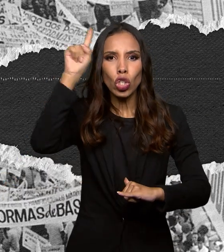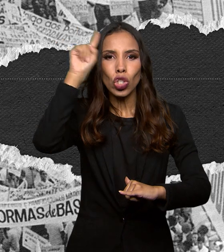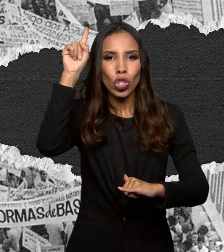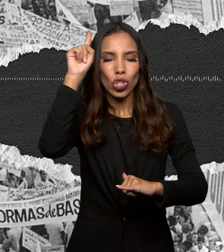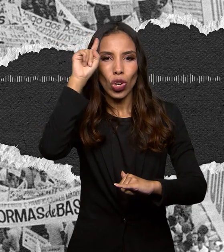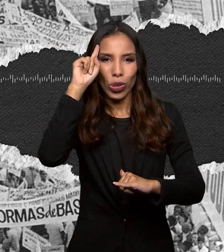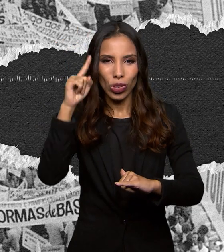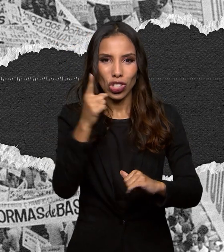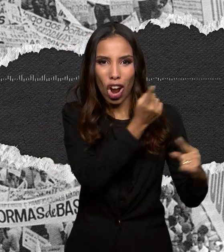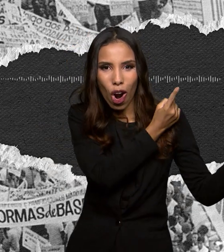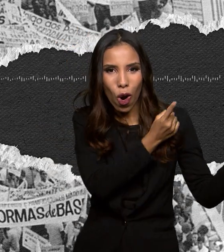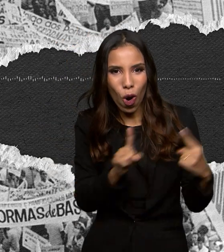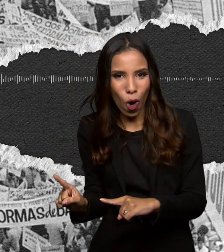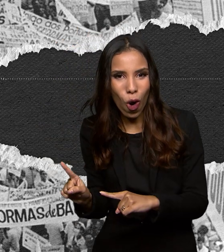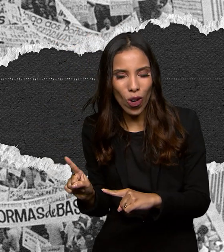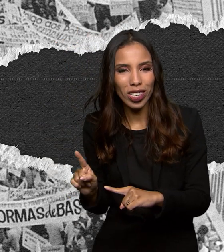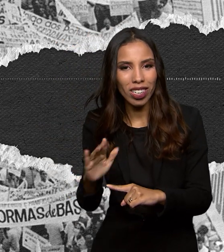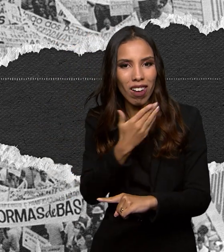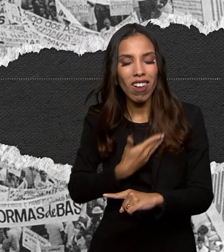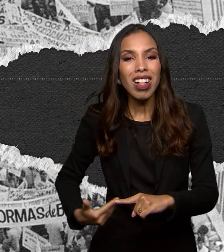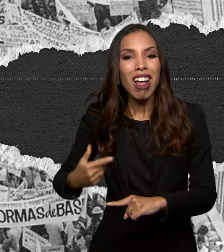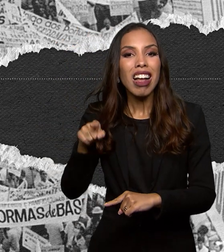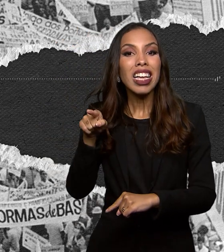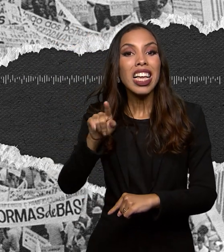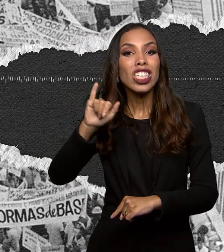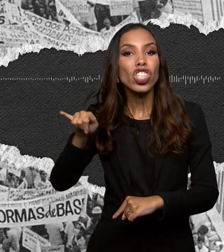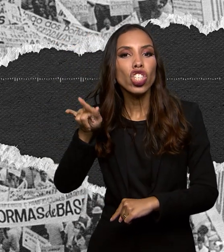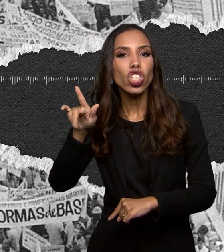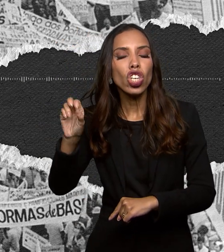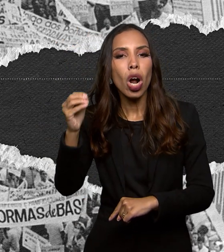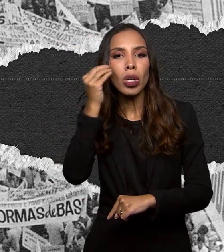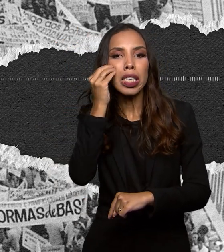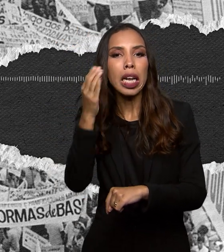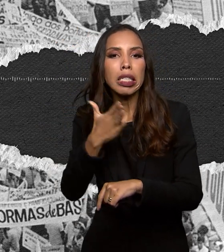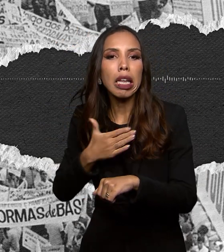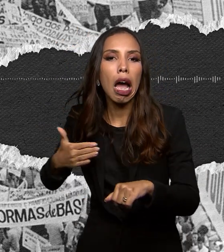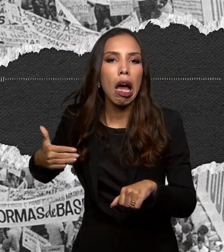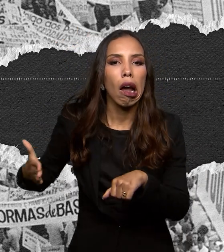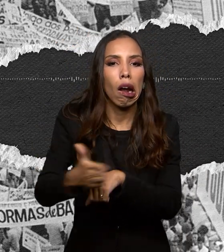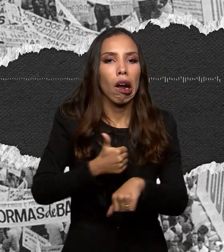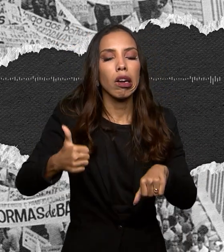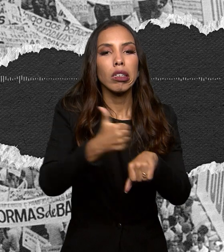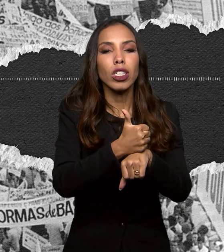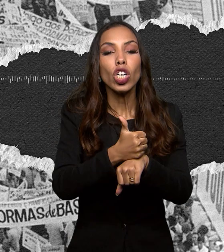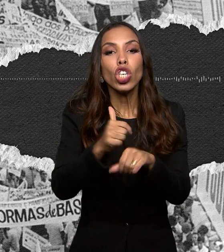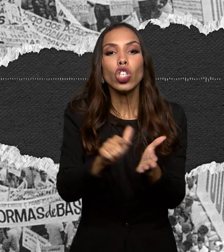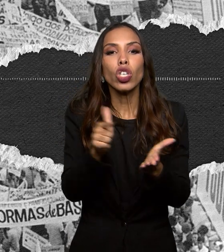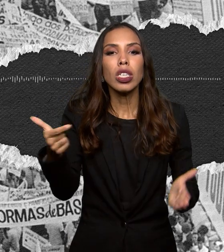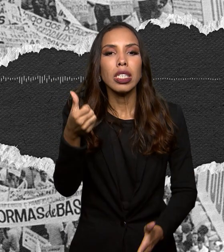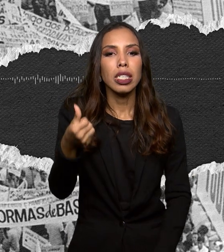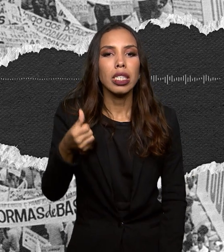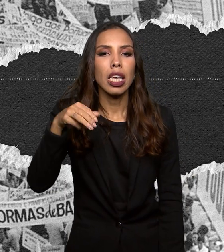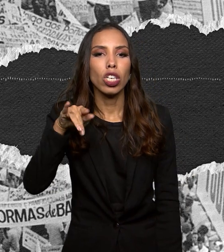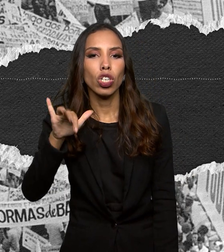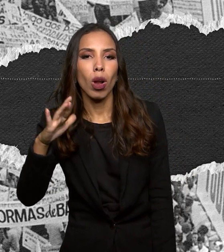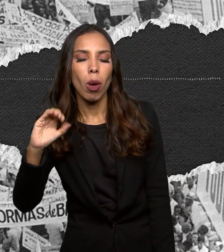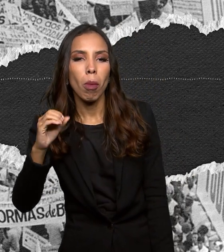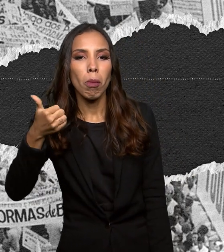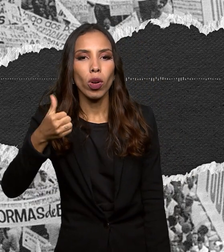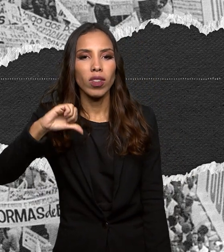que Jango tentaria um golpe. O Jornal, 6 de março de 1964. Os